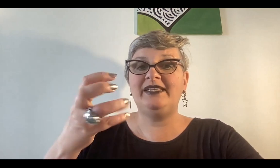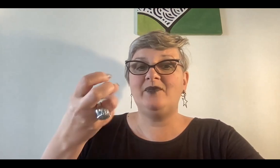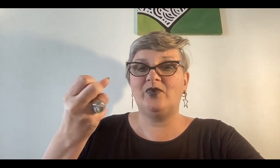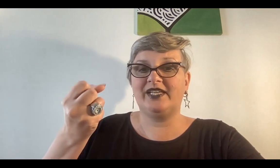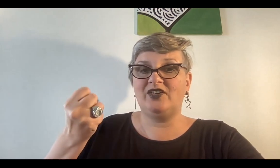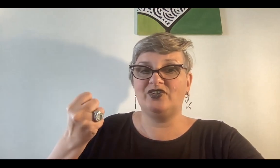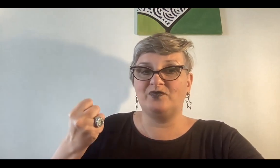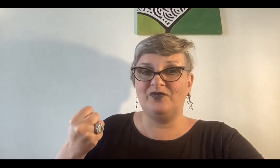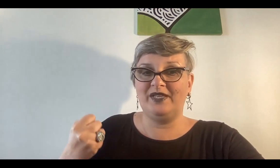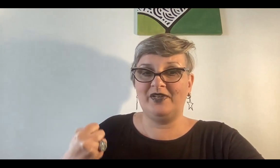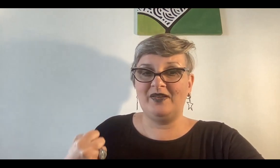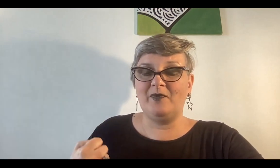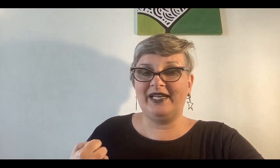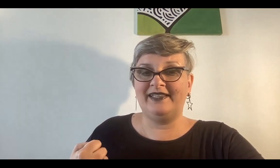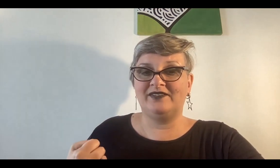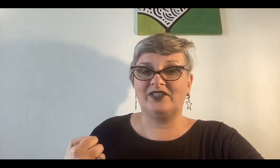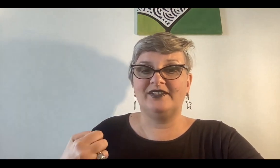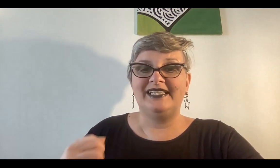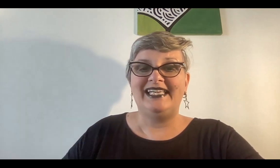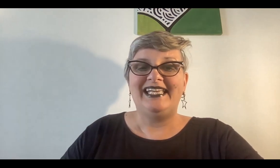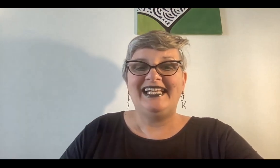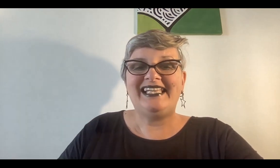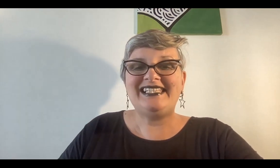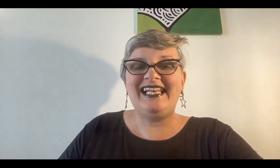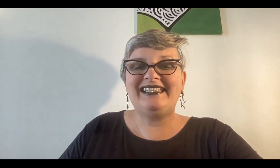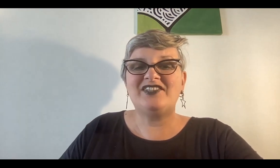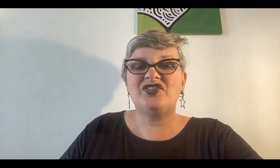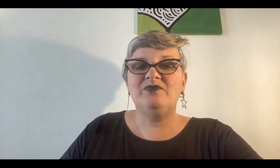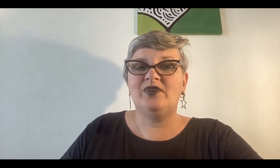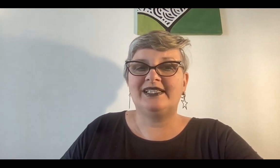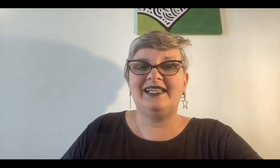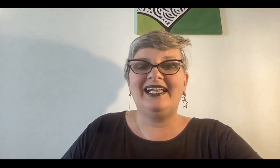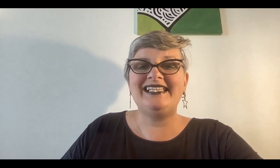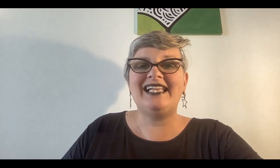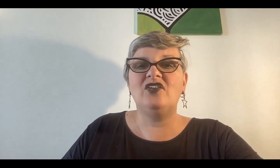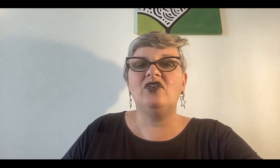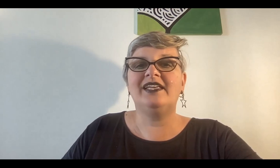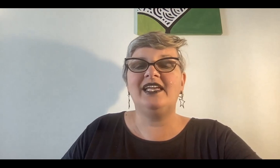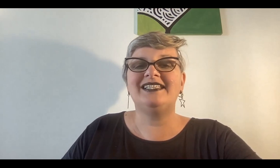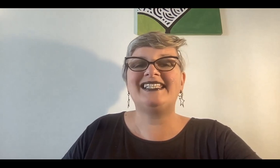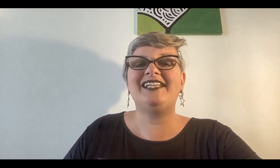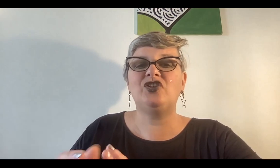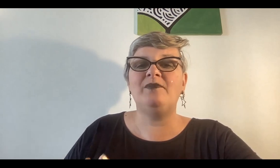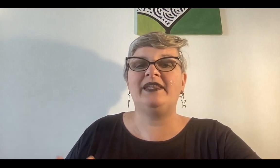porque nos vendimos para adentro. Que sea la estación muerta es algo que se toma